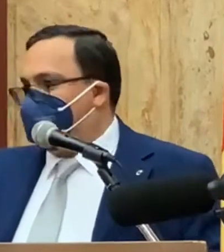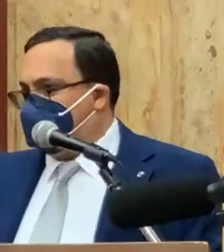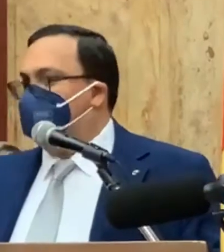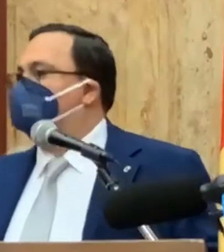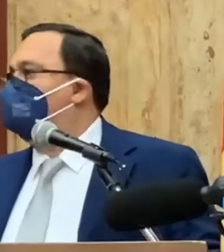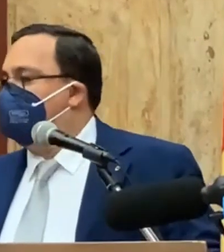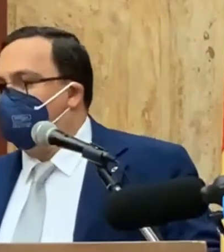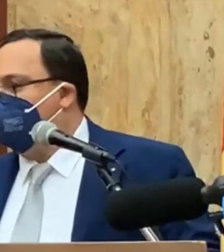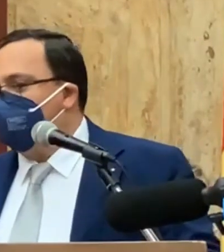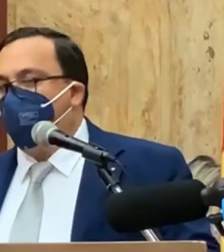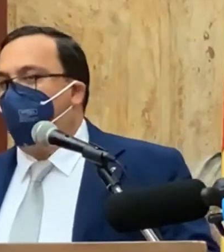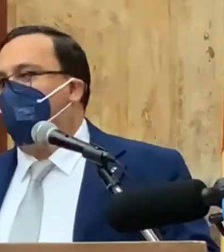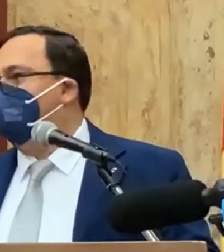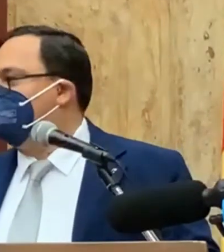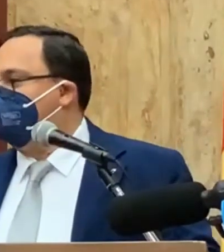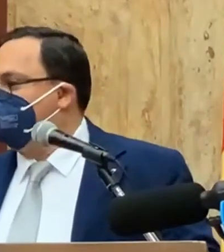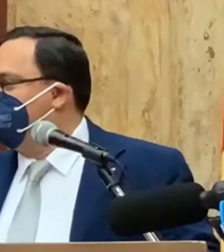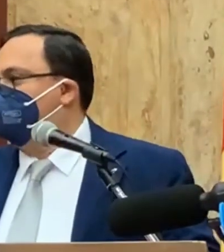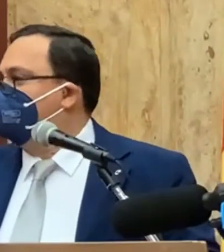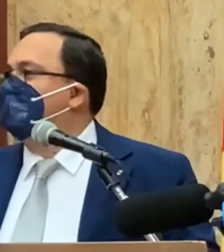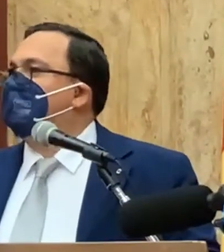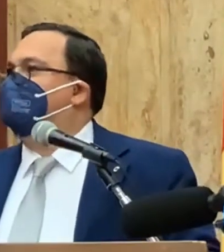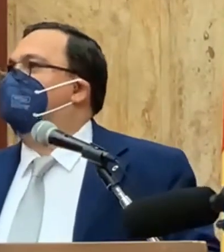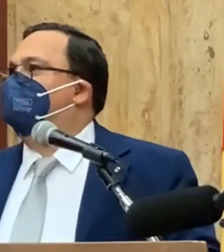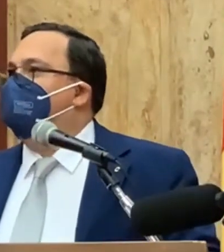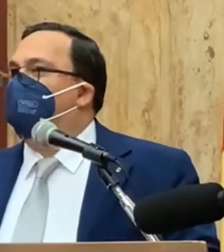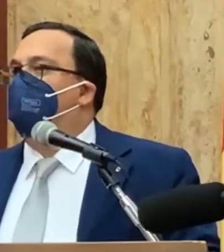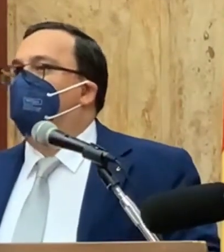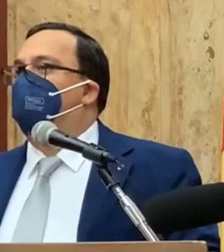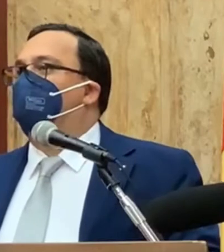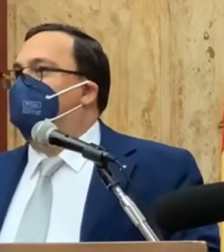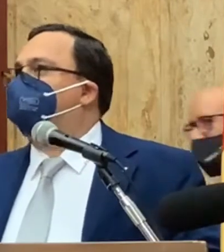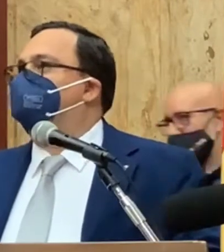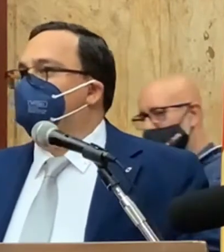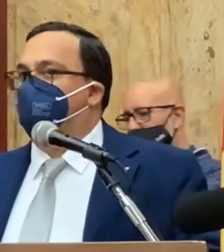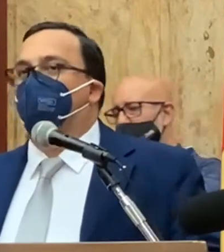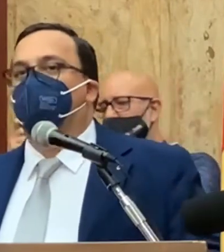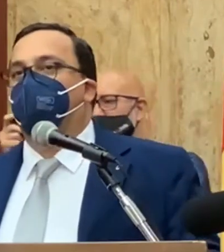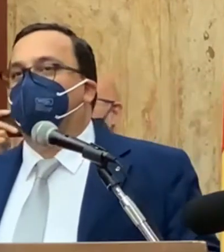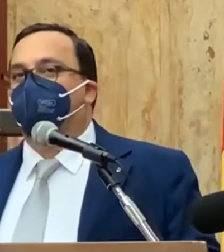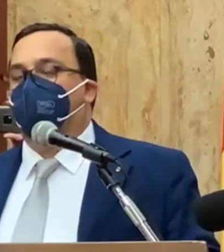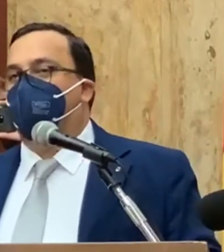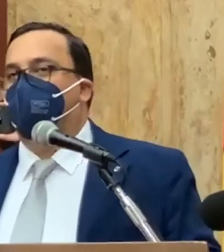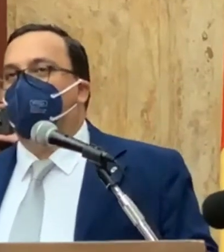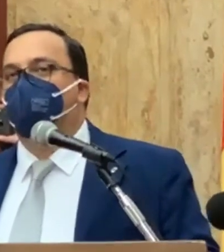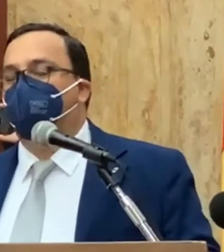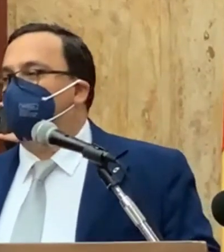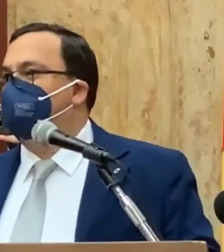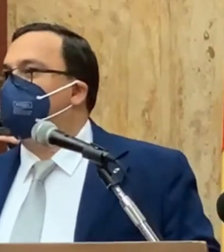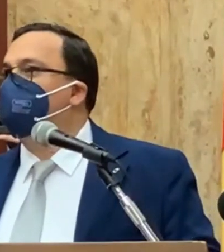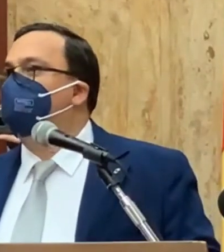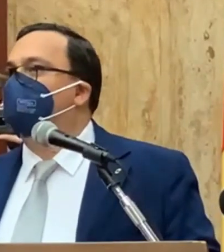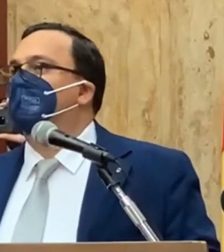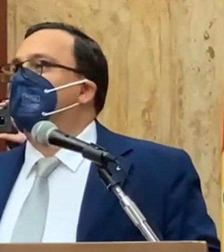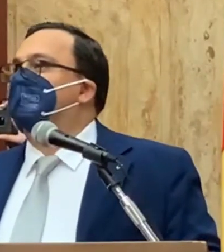Ministro, al Sindaco e anche al Consiglio Comunale per l'attenzione che abbiamo messo, il Sindaco in prima persona l'ha riconosciuto